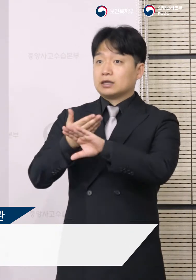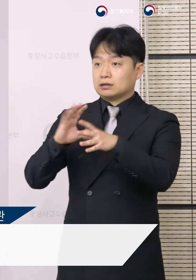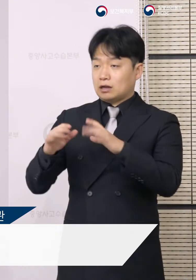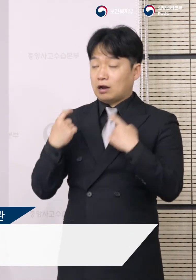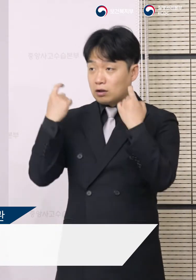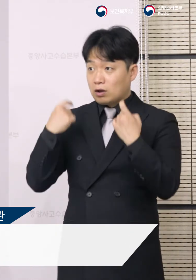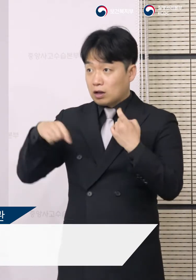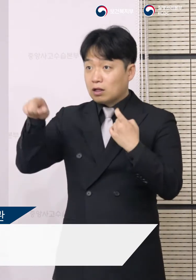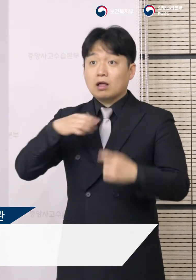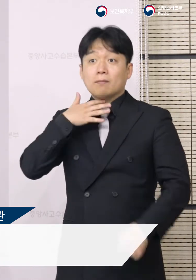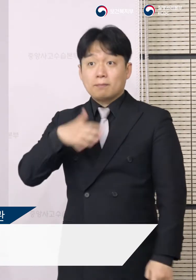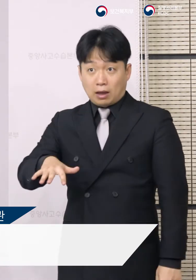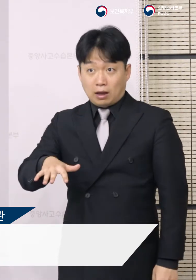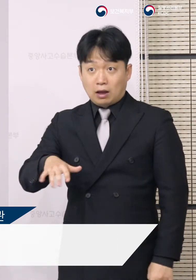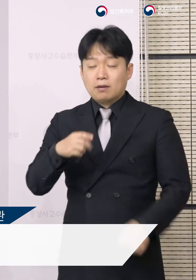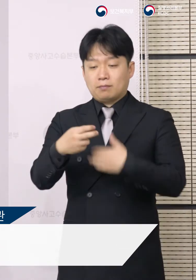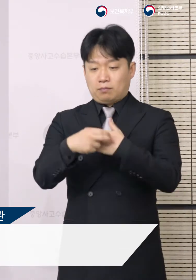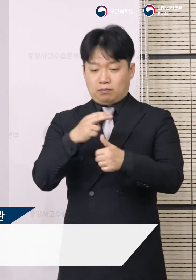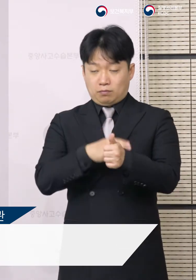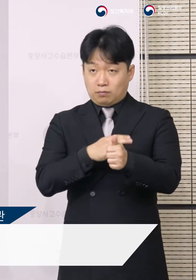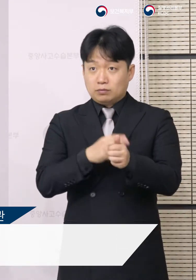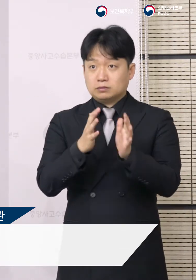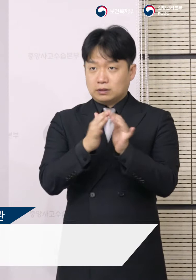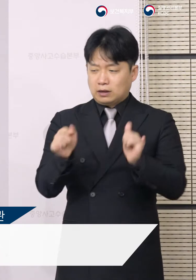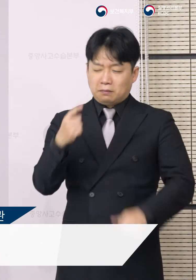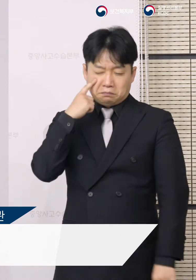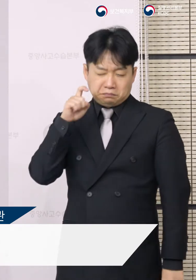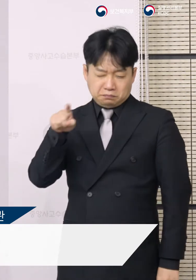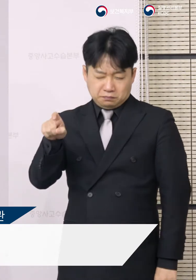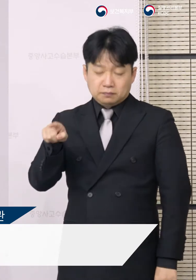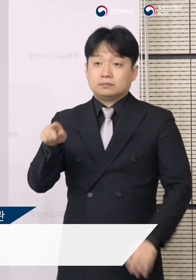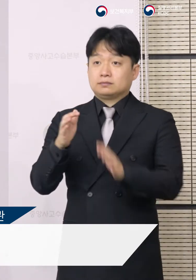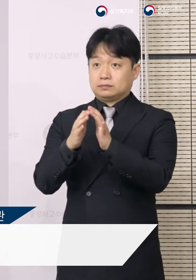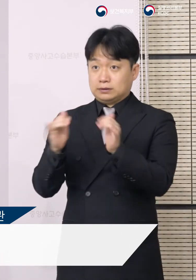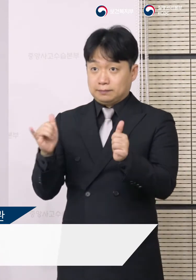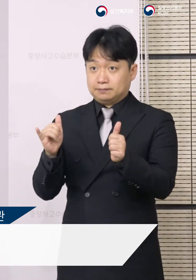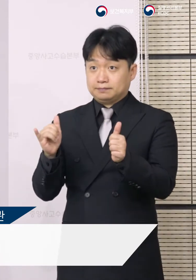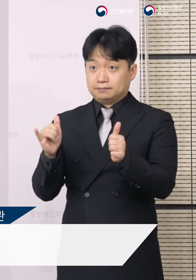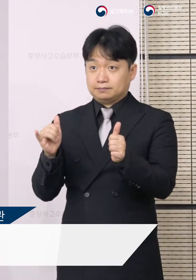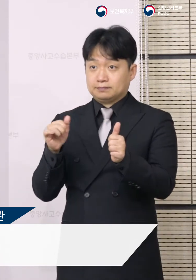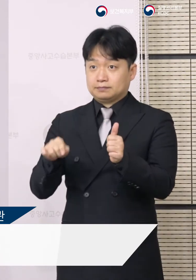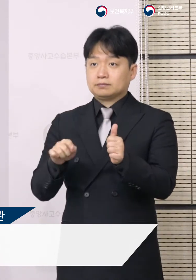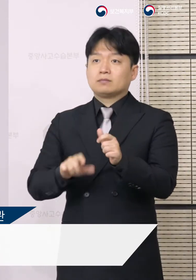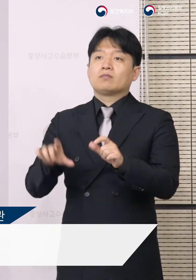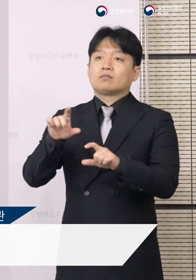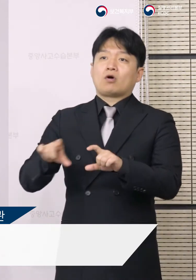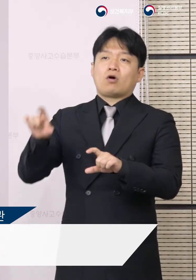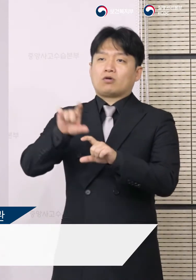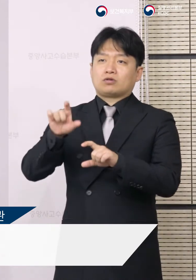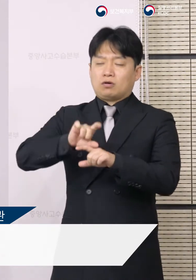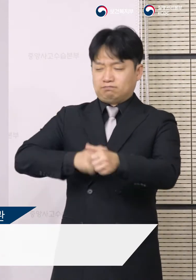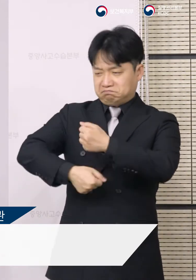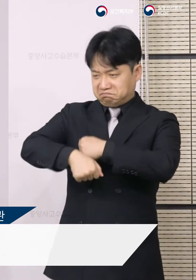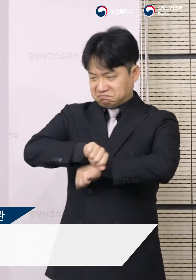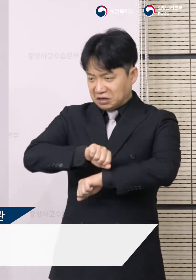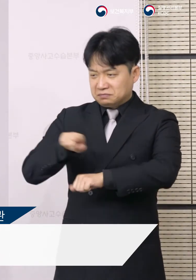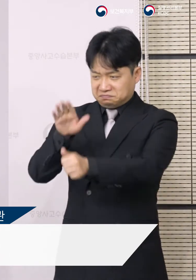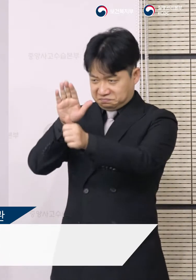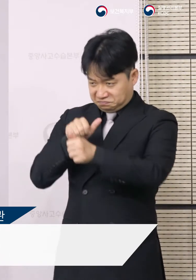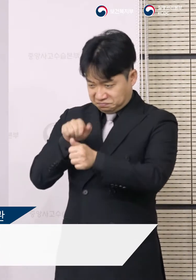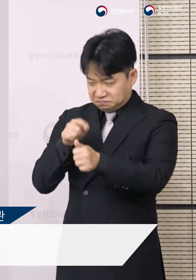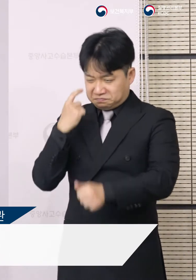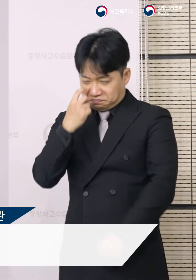해외여행역이 없더라도 의사의 소견에 따라 감염이 의심되는 환자를 적극적으로 검사하도록